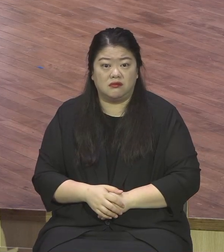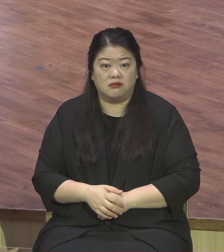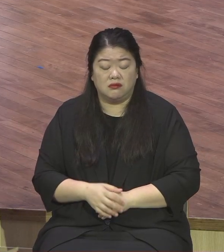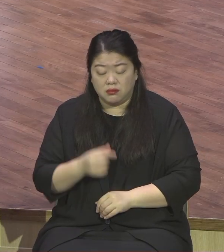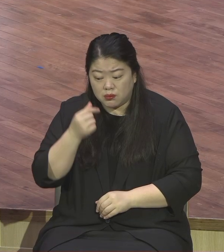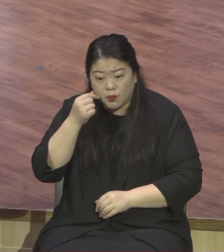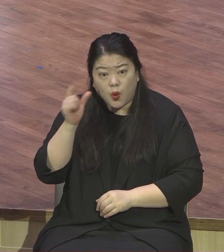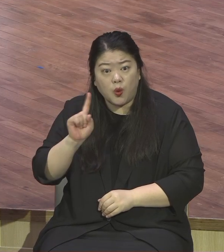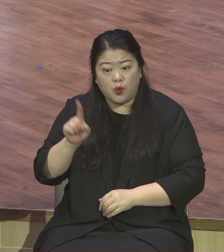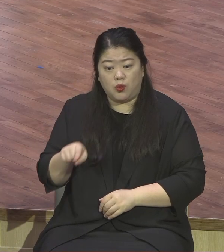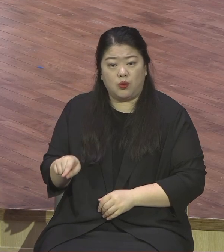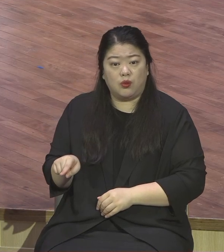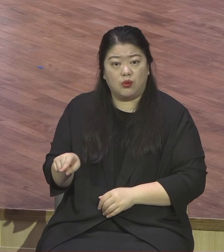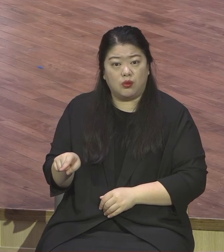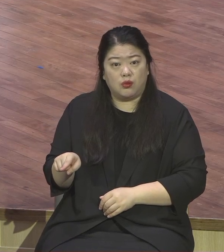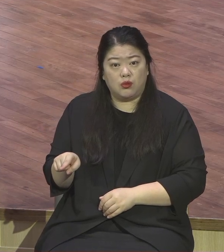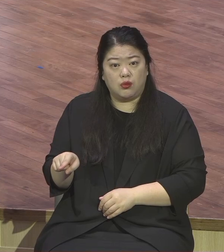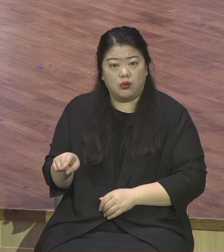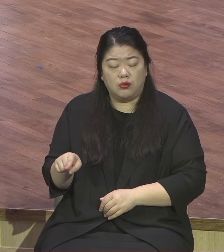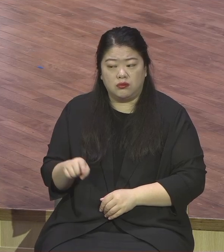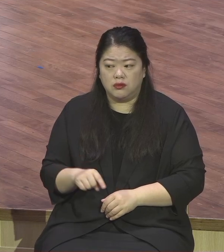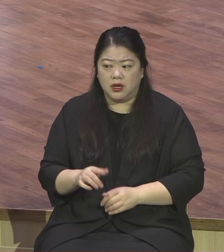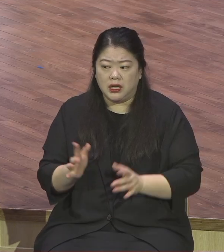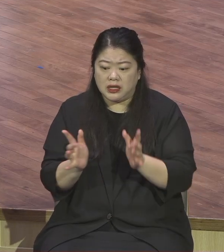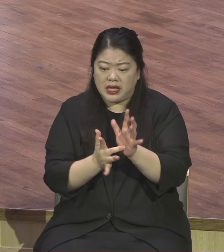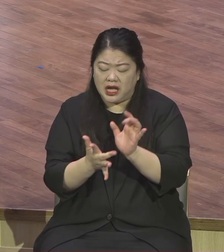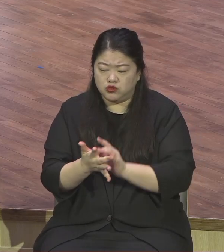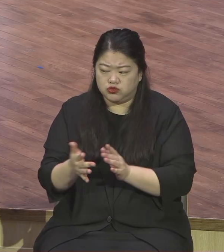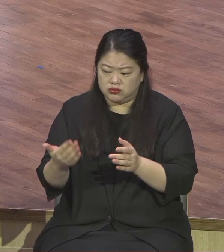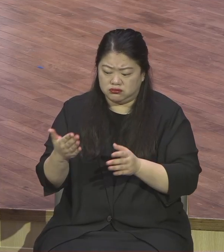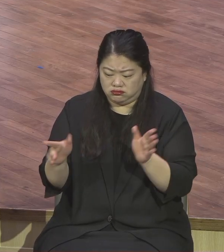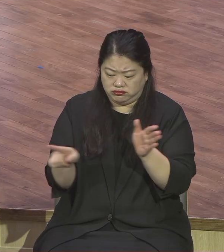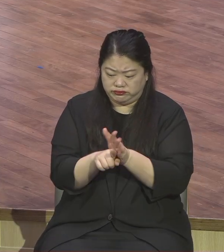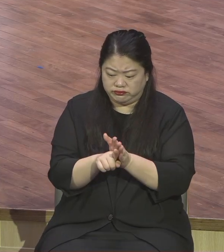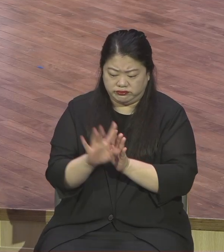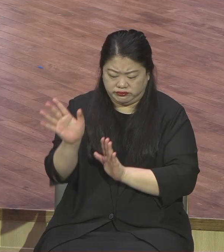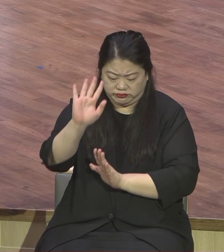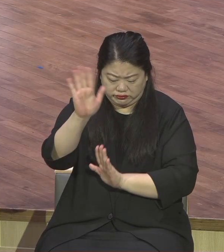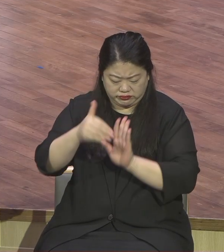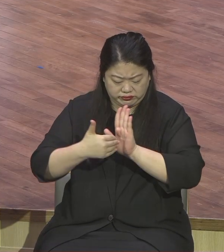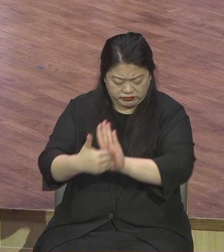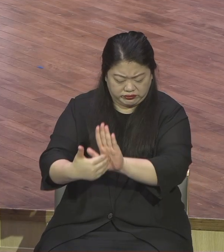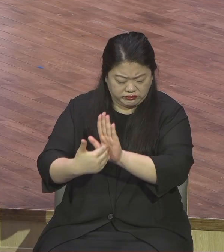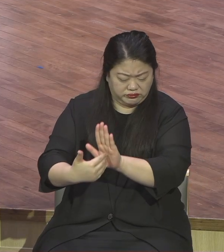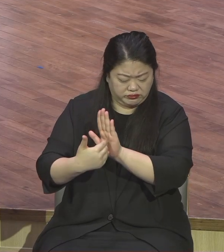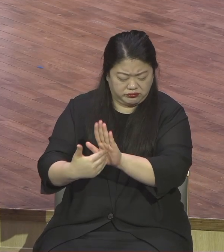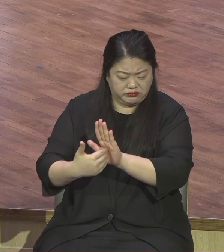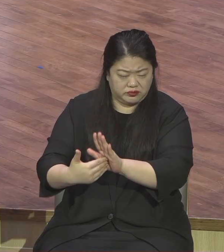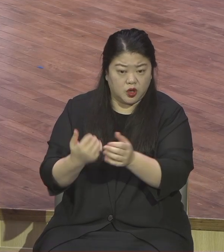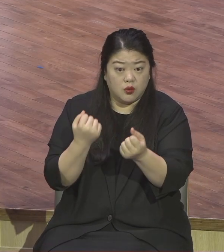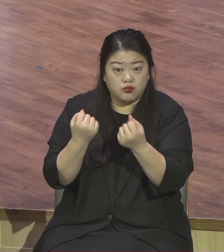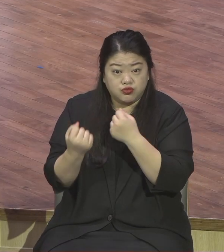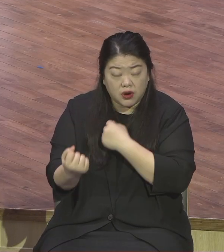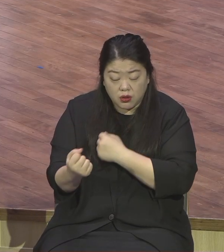베드로가 다시 일어설 수 있었던 것은 다름 아닌 복음 때문이었습니다.